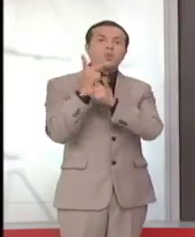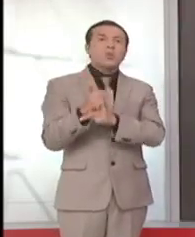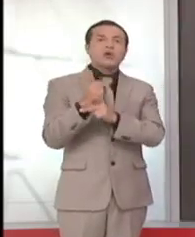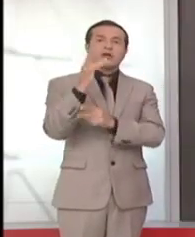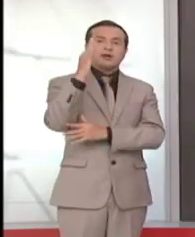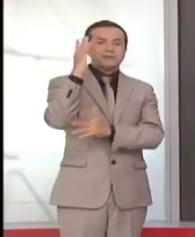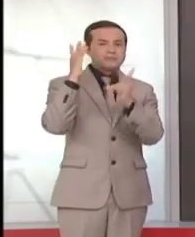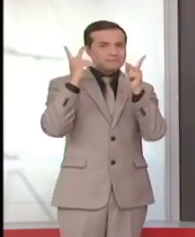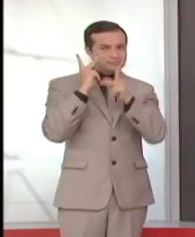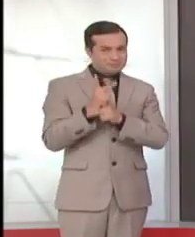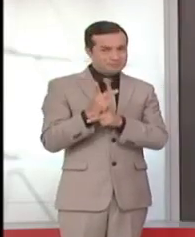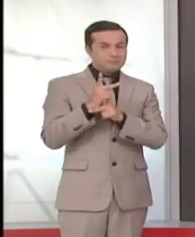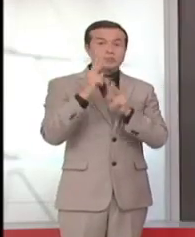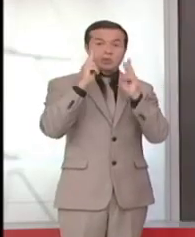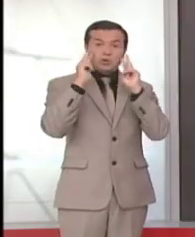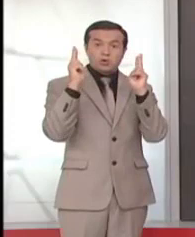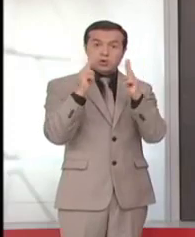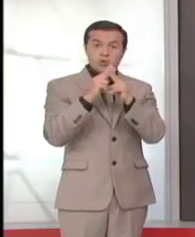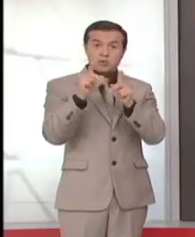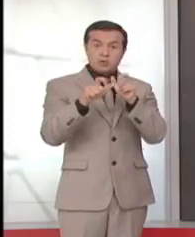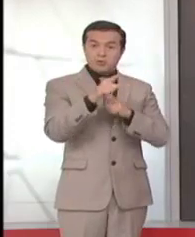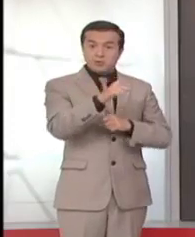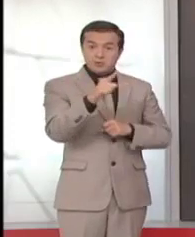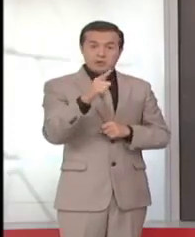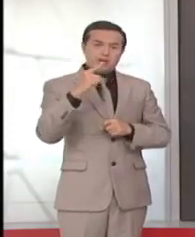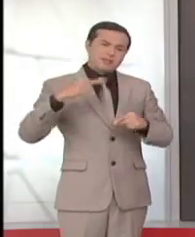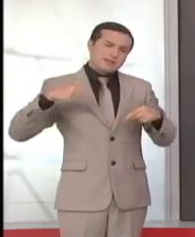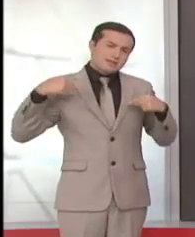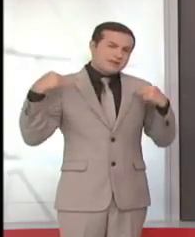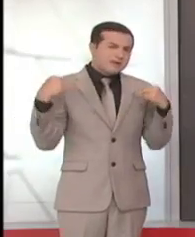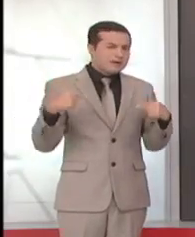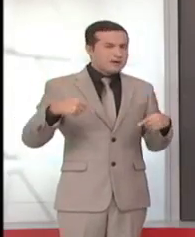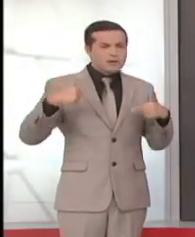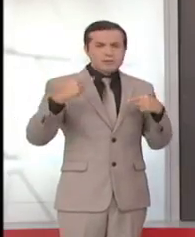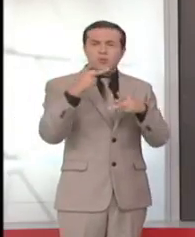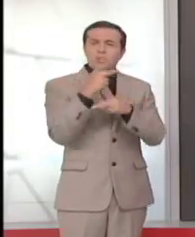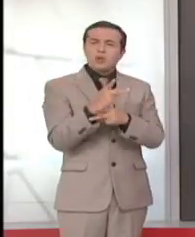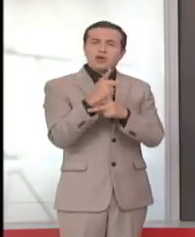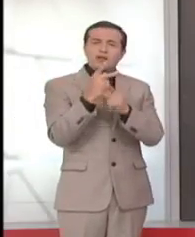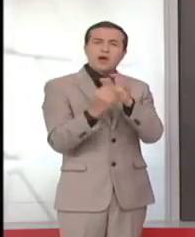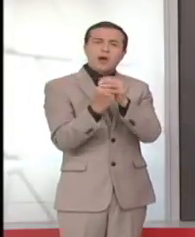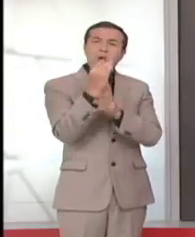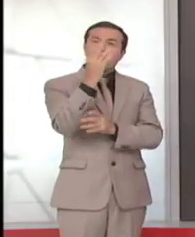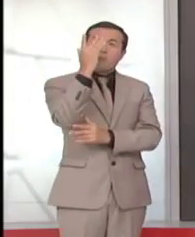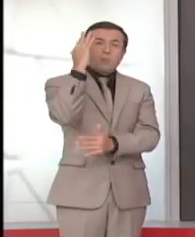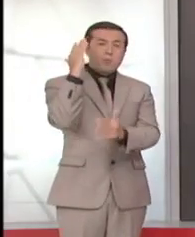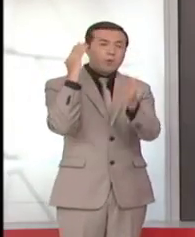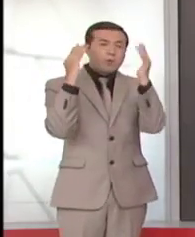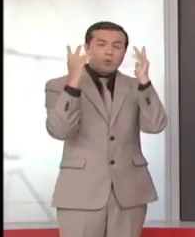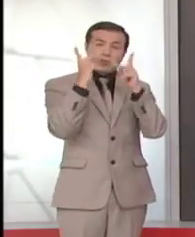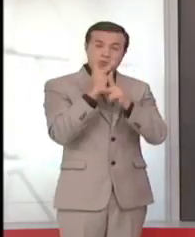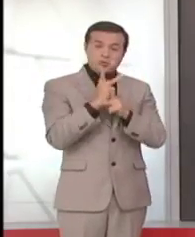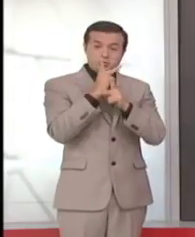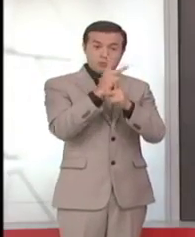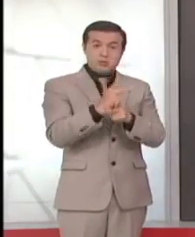reconocer a esas personas que día a día cuidan nuestros bosques, aportan también a la conservación del planeta.